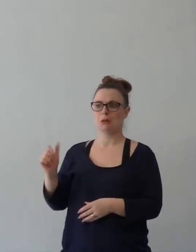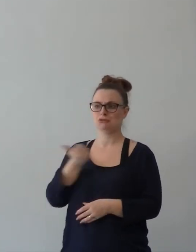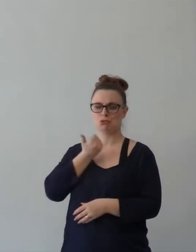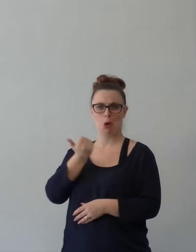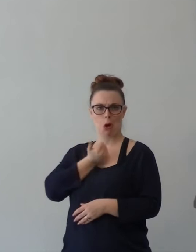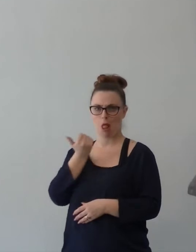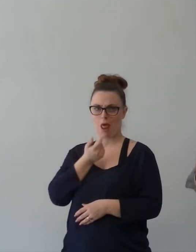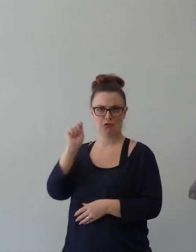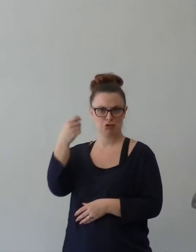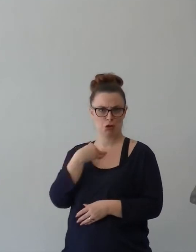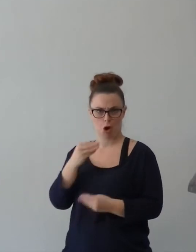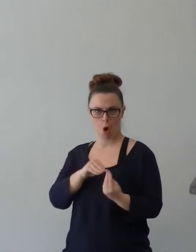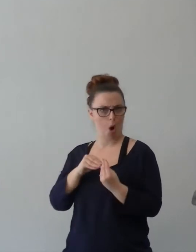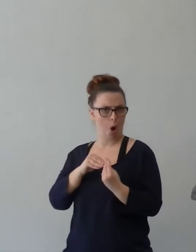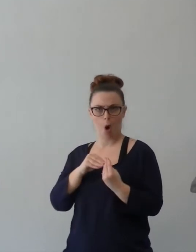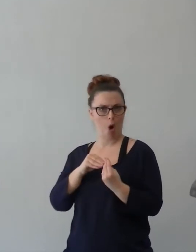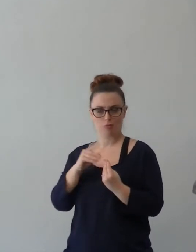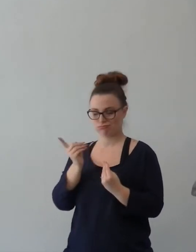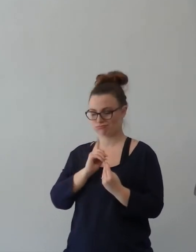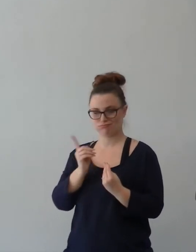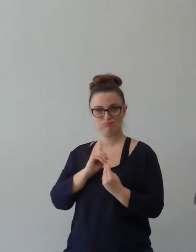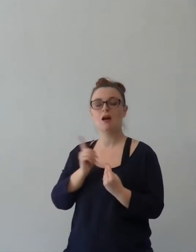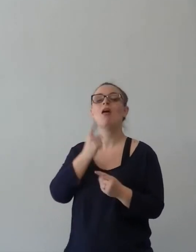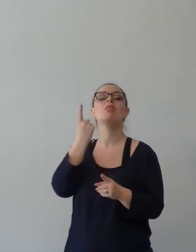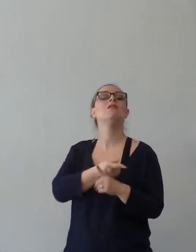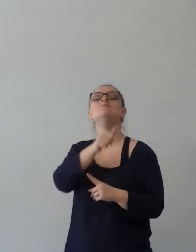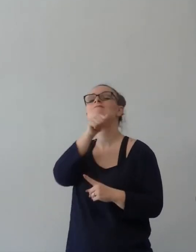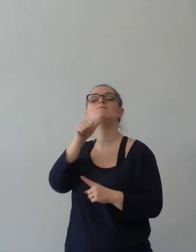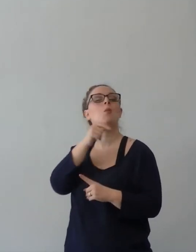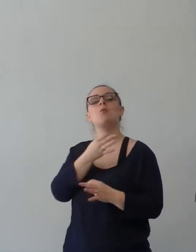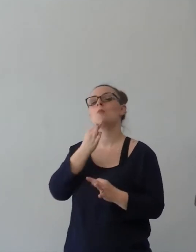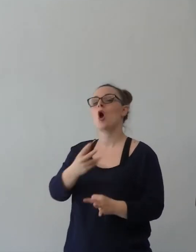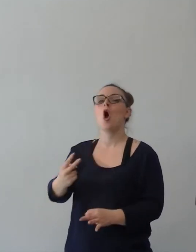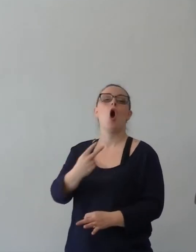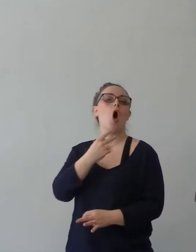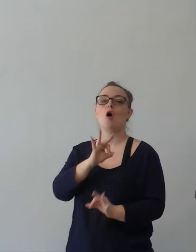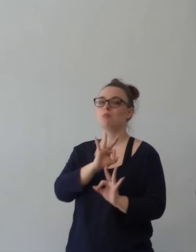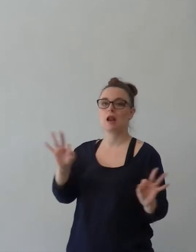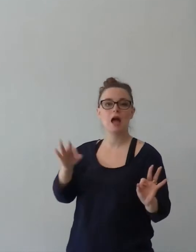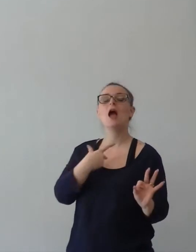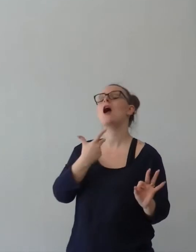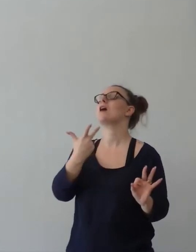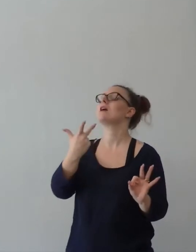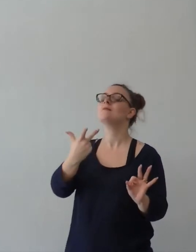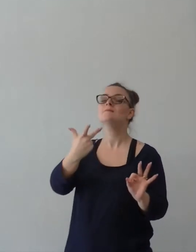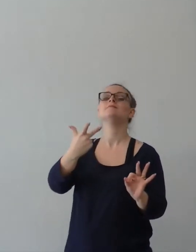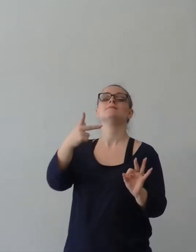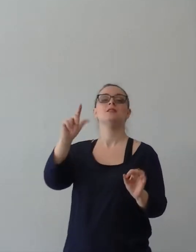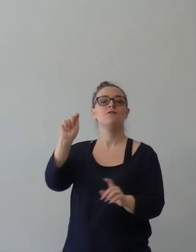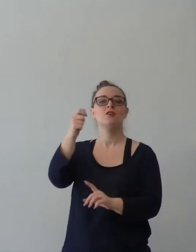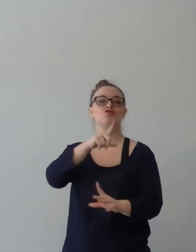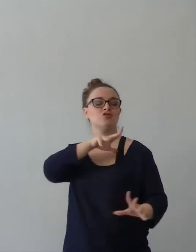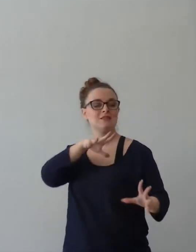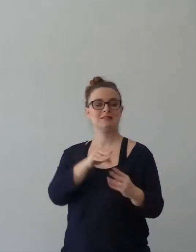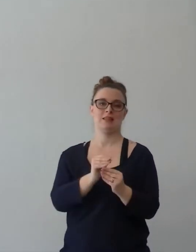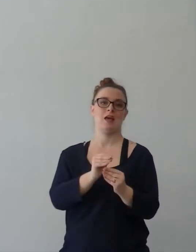ma c'è, vince la squadra tutta insieme. Sì. Quando si vince, si vince tutti insieme, quando si perde,